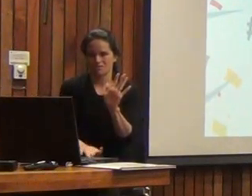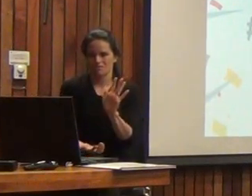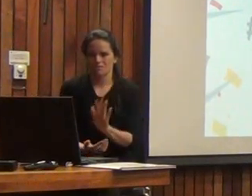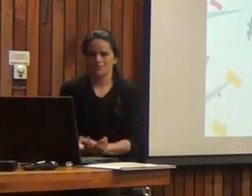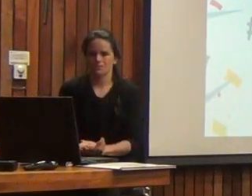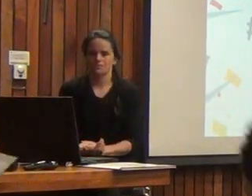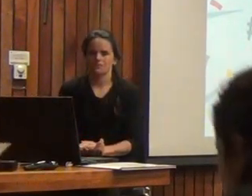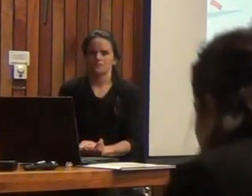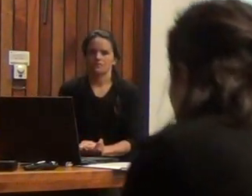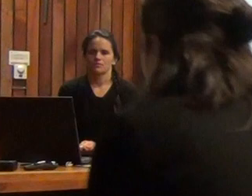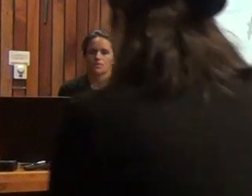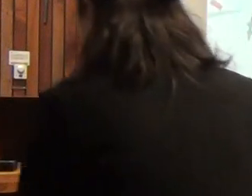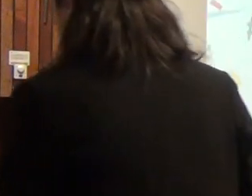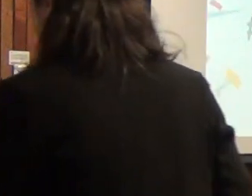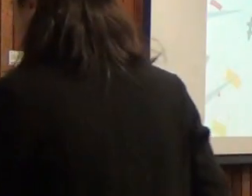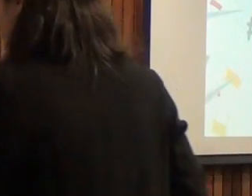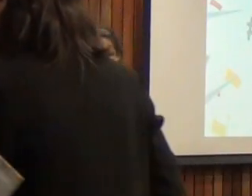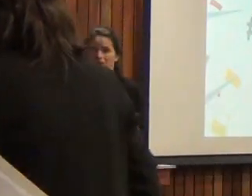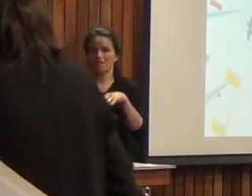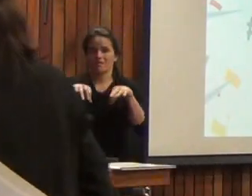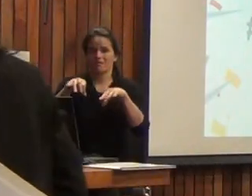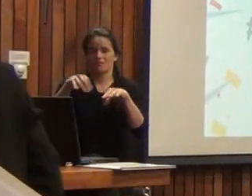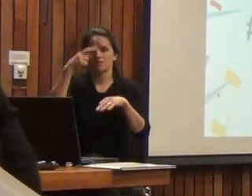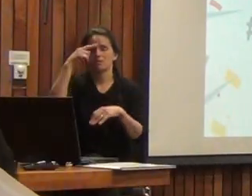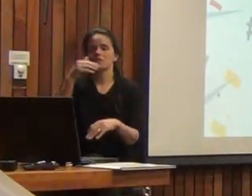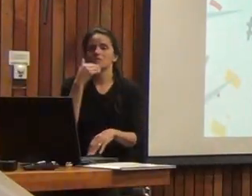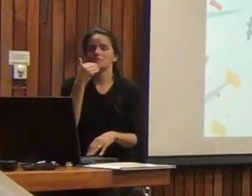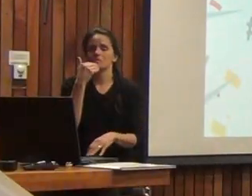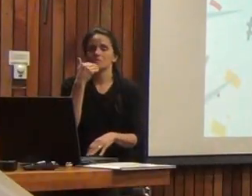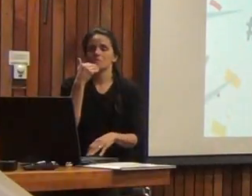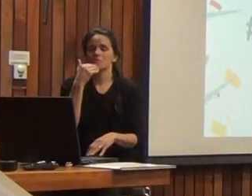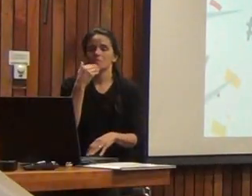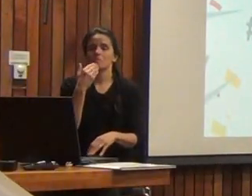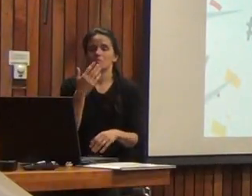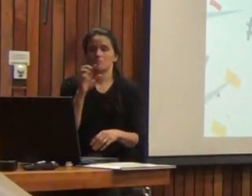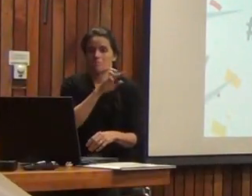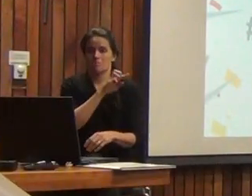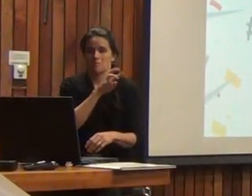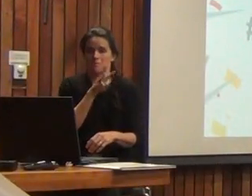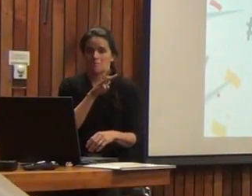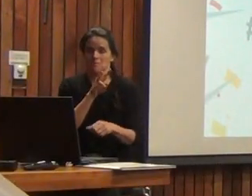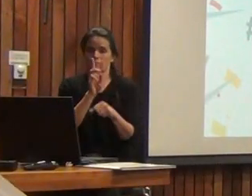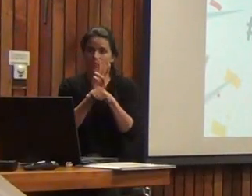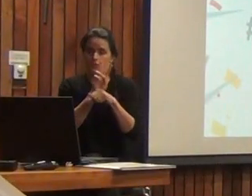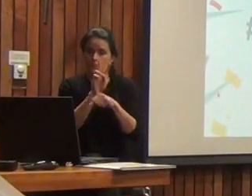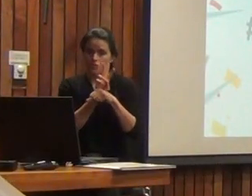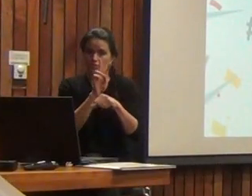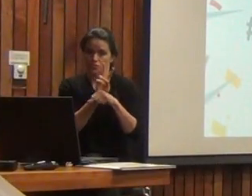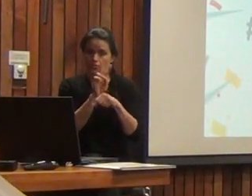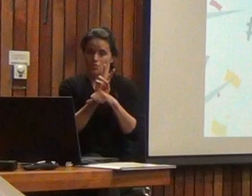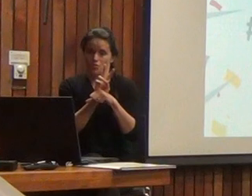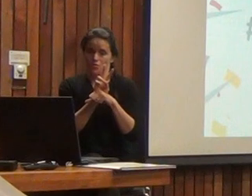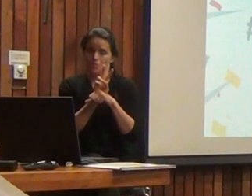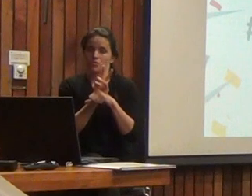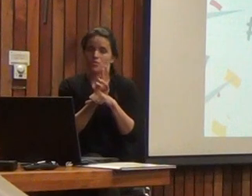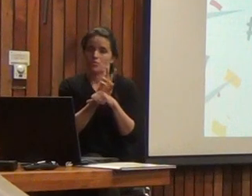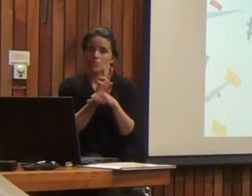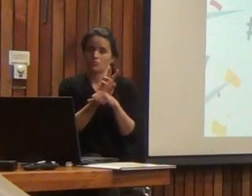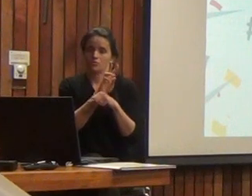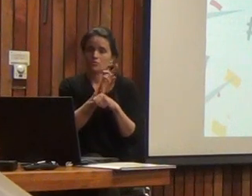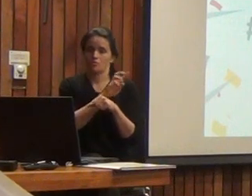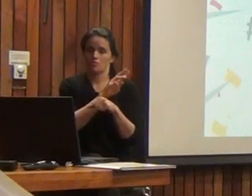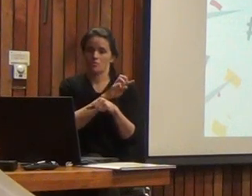Yo soy ingeniero pero provengo de una familia de profesores, mi papá es profesor y mi mamá es profesora